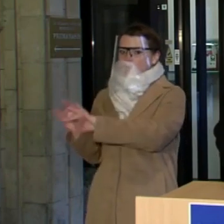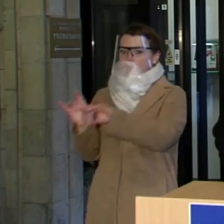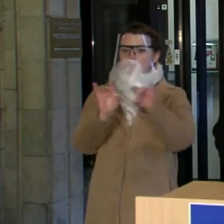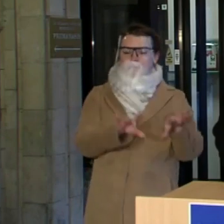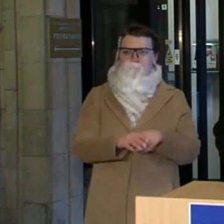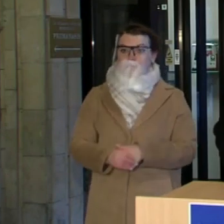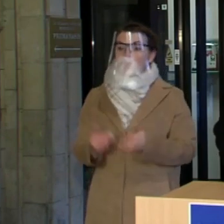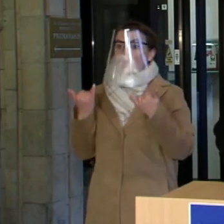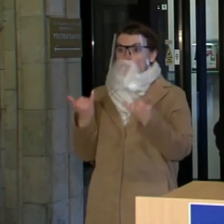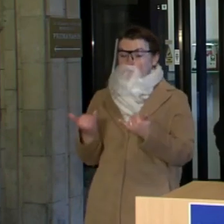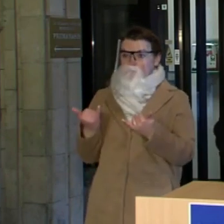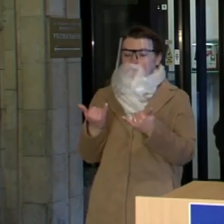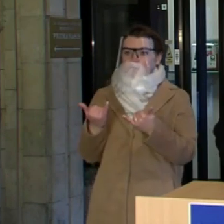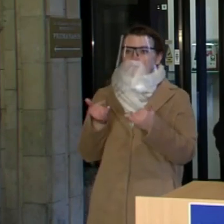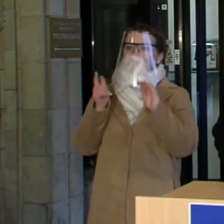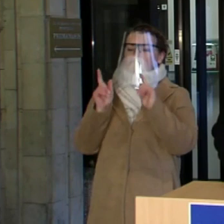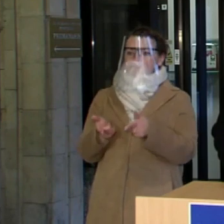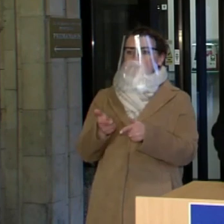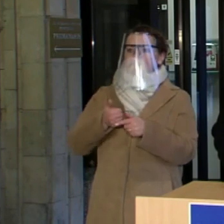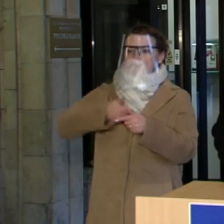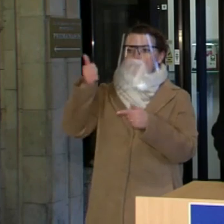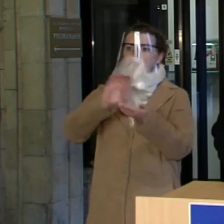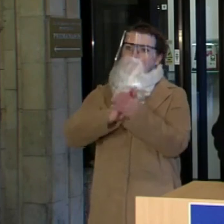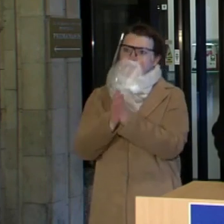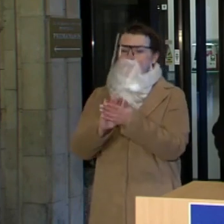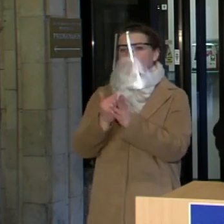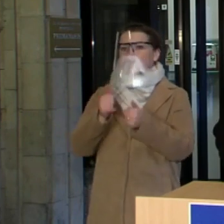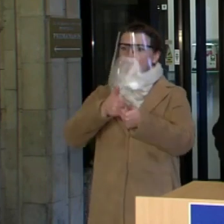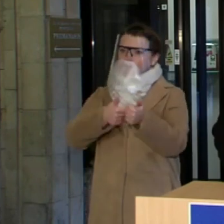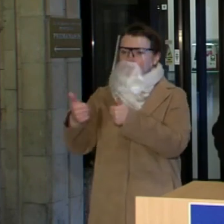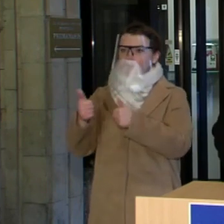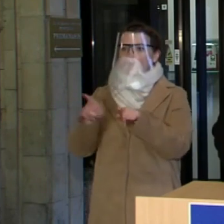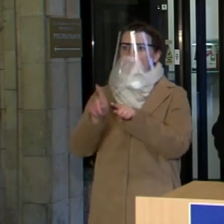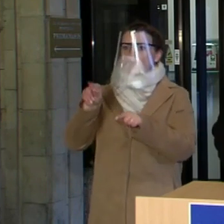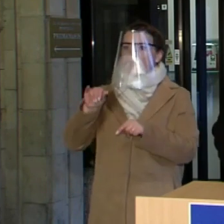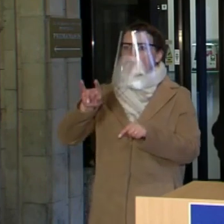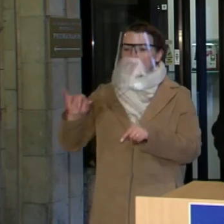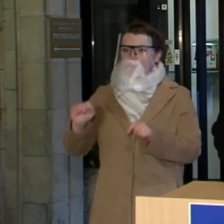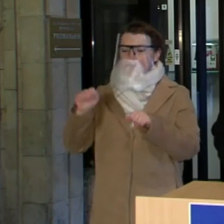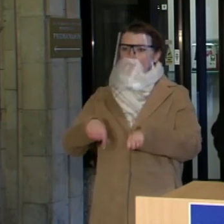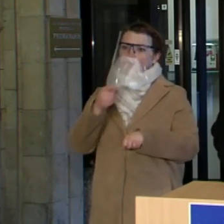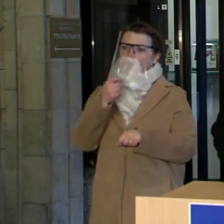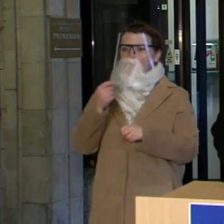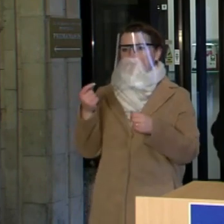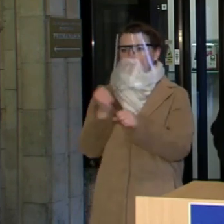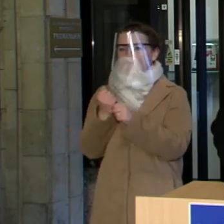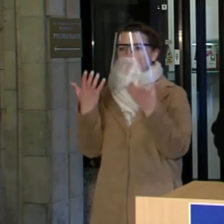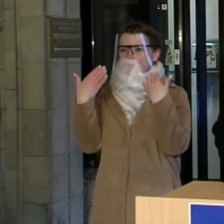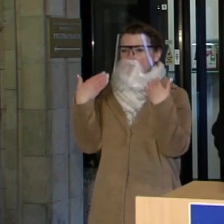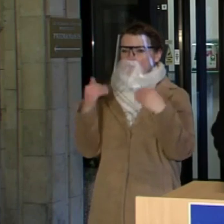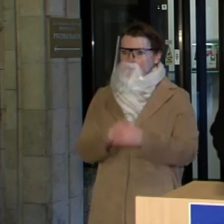dabar, man atrodo, atsirado tikrai gerokai daugiau tvarkos ir pačiam Ponui Varygai dirbti tapo šiek tiek lengviau.